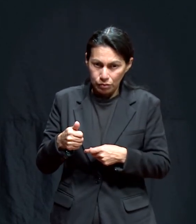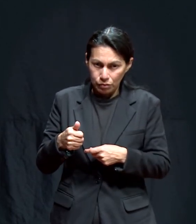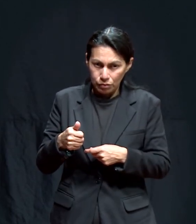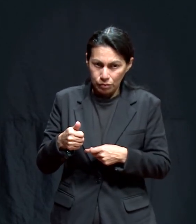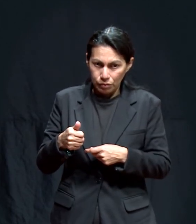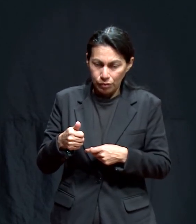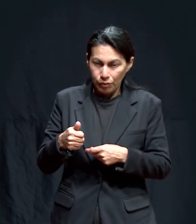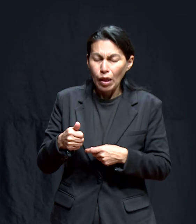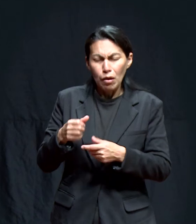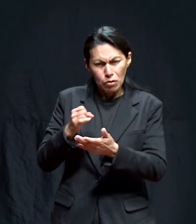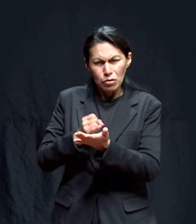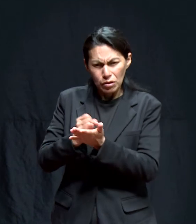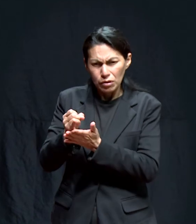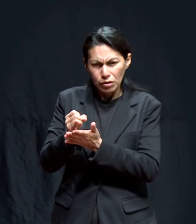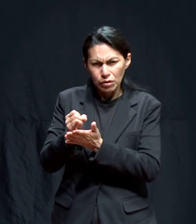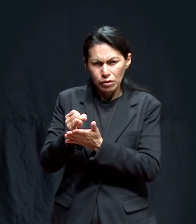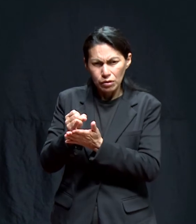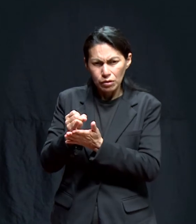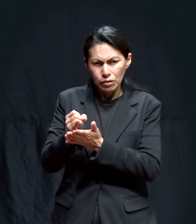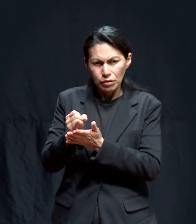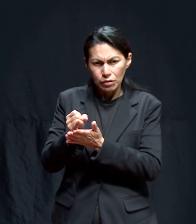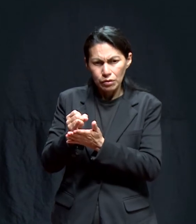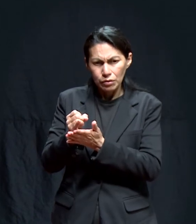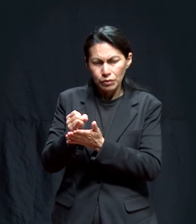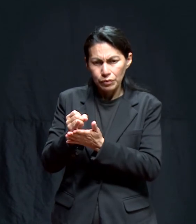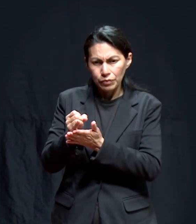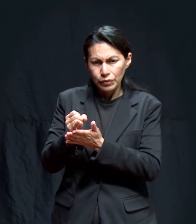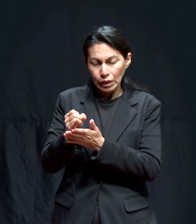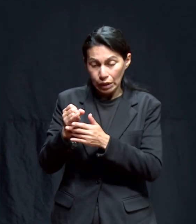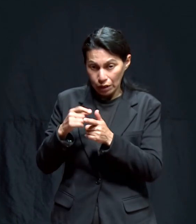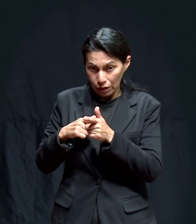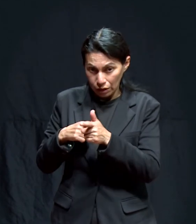ellos saben lo que van a hacer, pero yo he decidido esto.